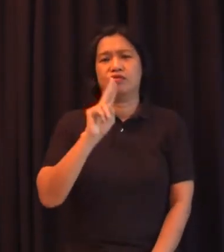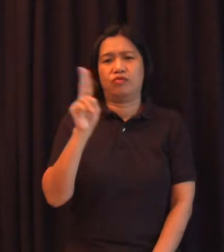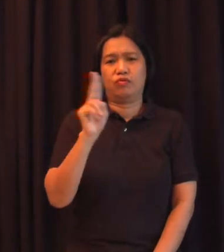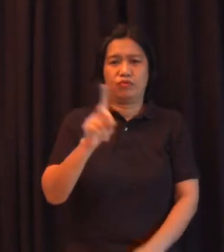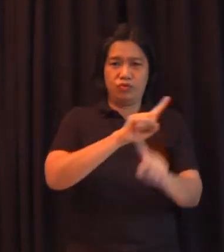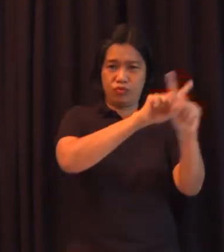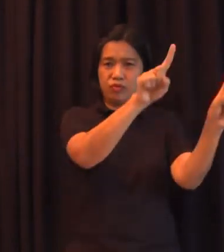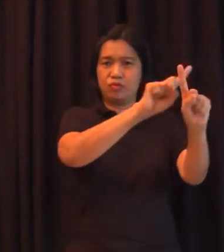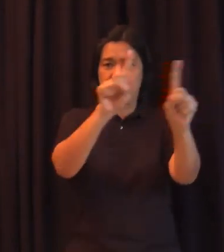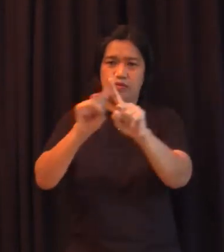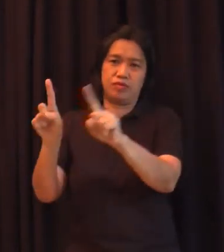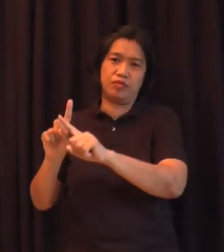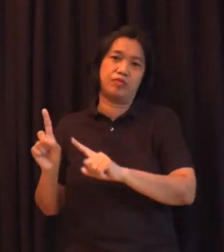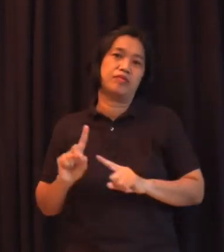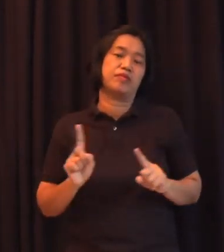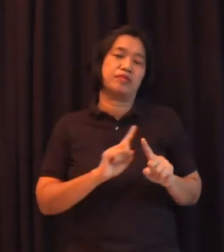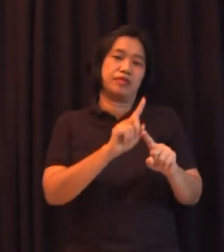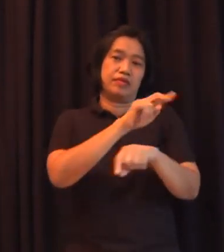wika.